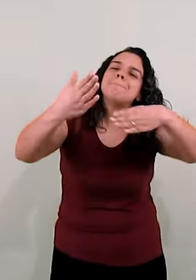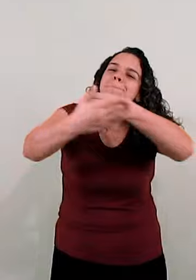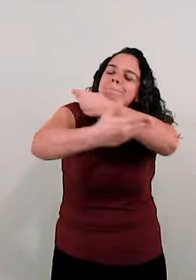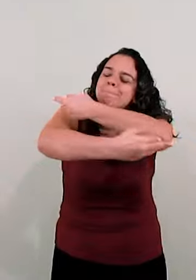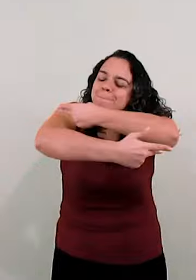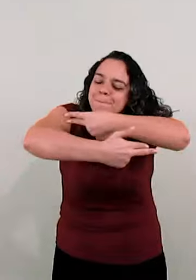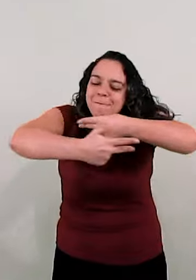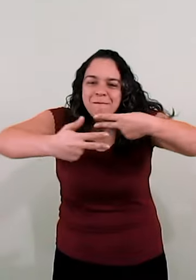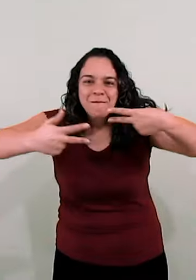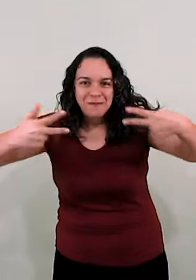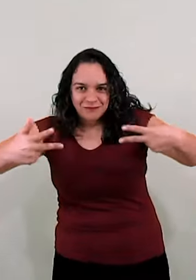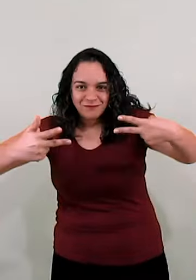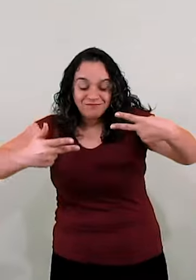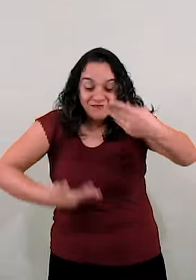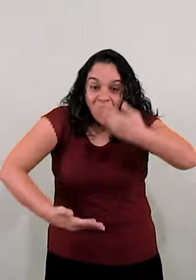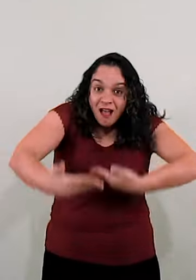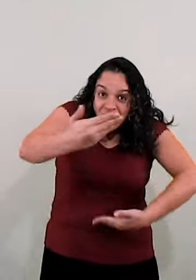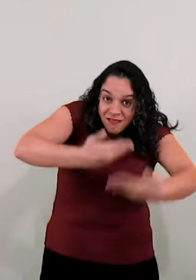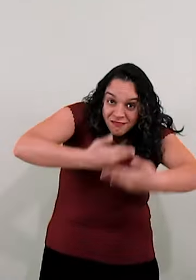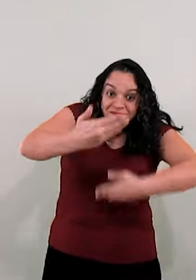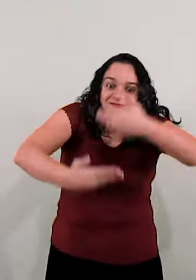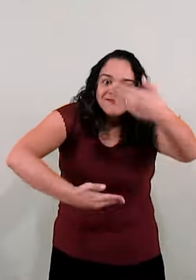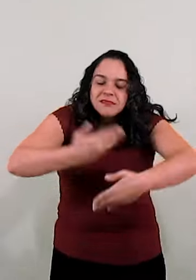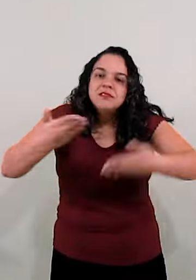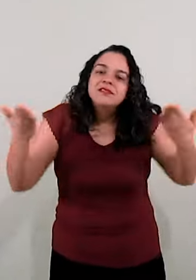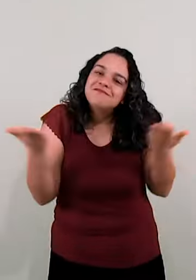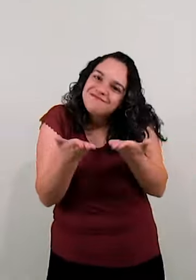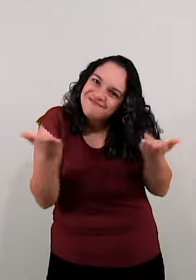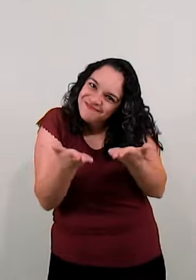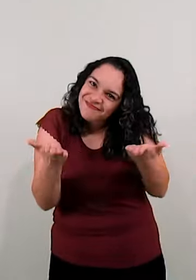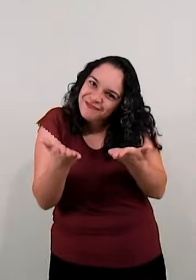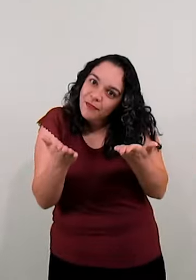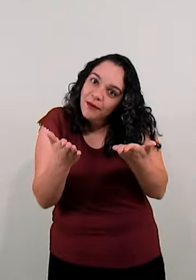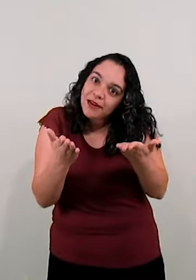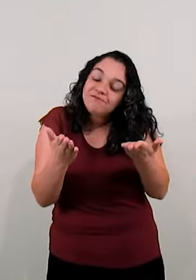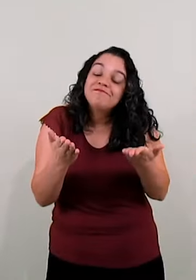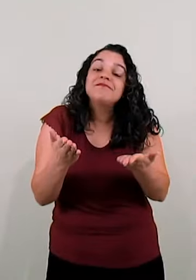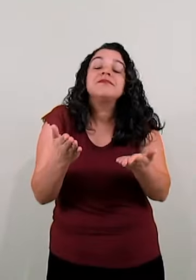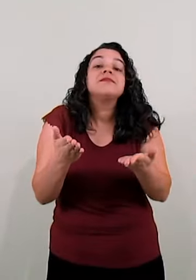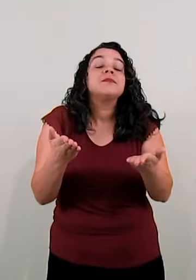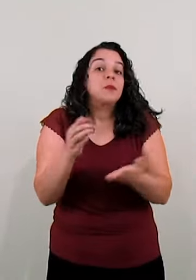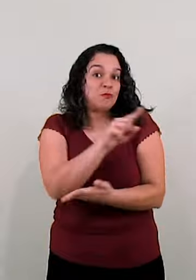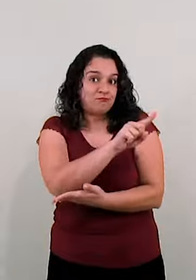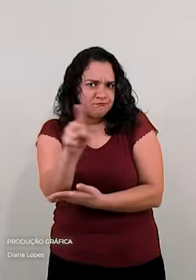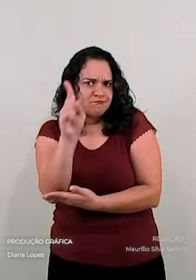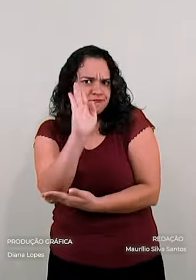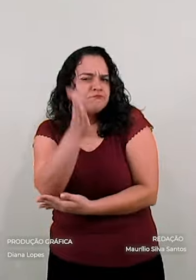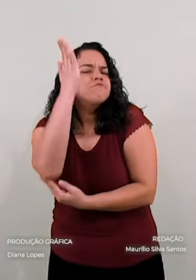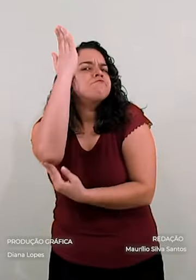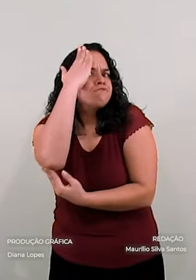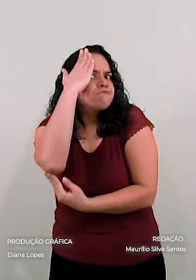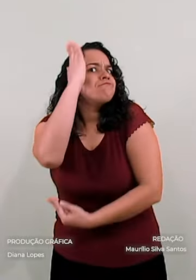auxilia no compartilhamento de informações. E agora que vocês já sabem,